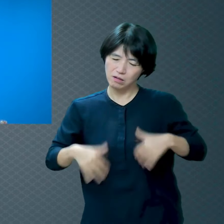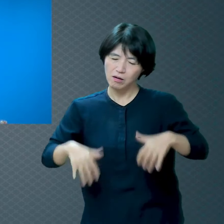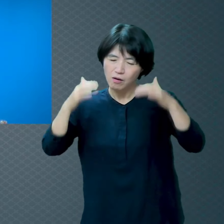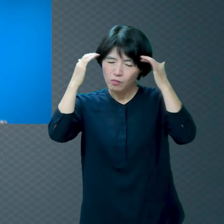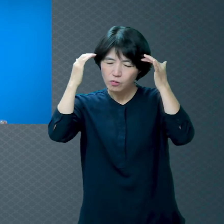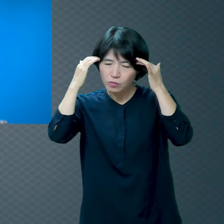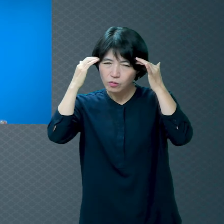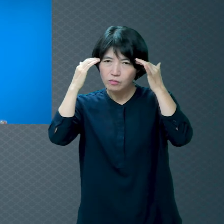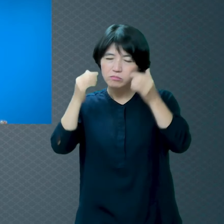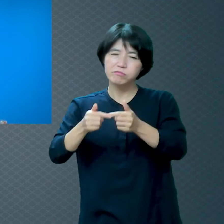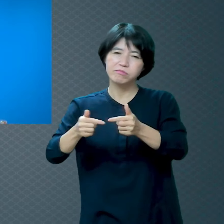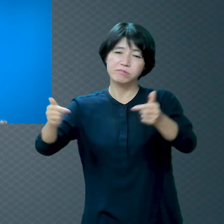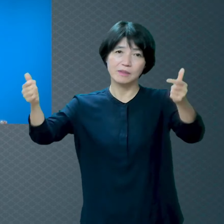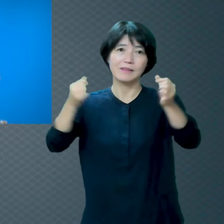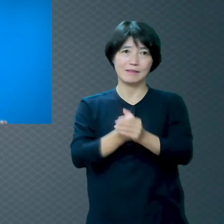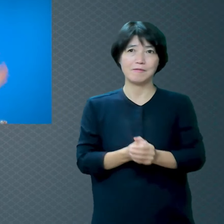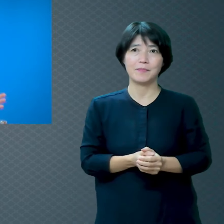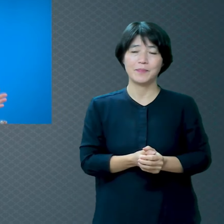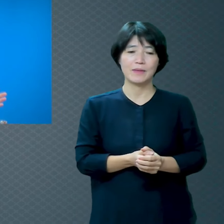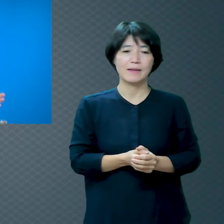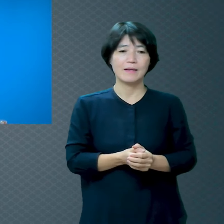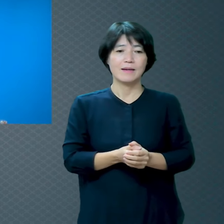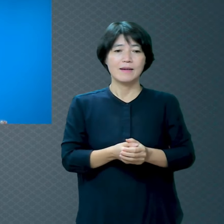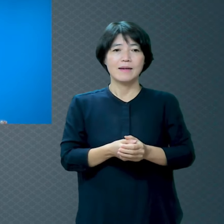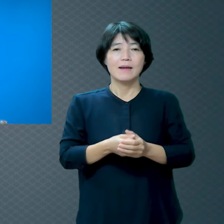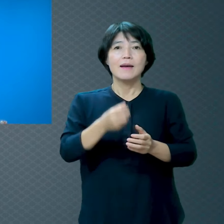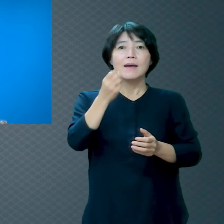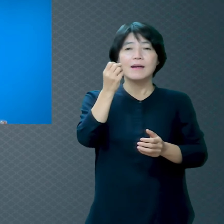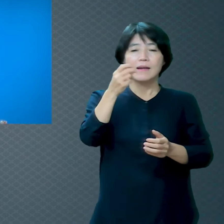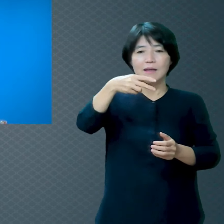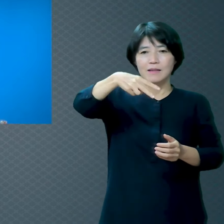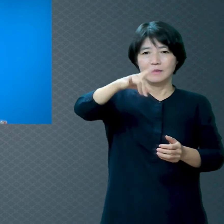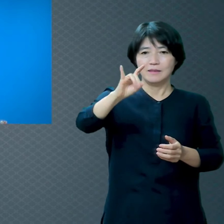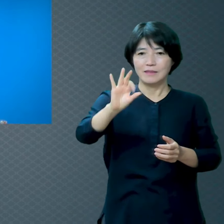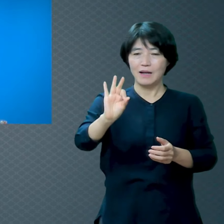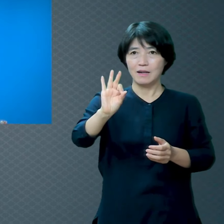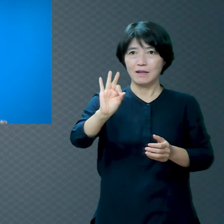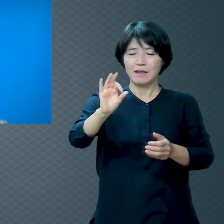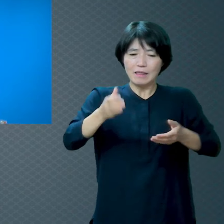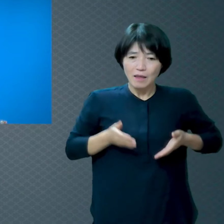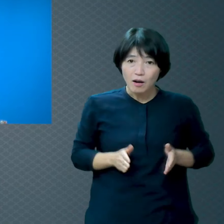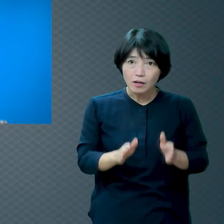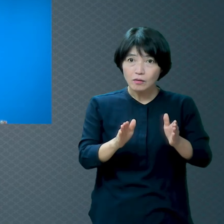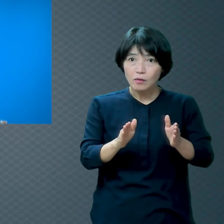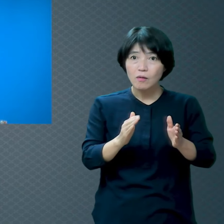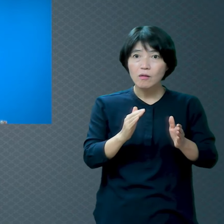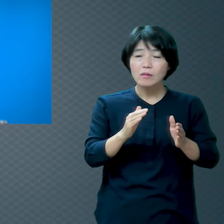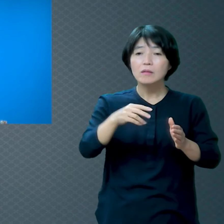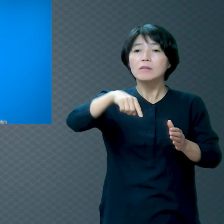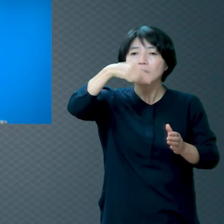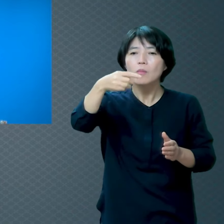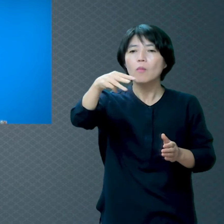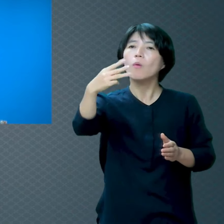생노병사 좋은 말이 아니잖아요 생 그 다음 애가 뭐예요 늙는 거예요 누가 늙고 싶어요